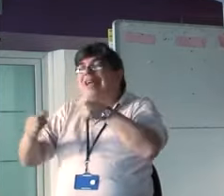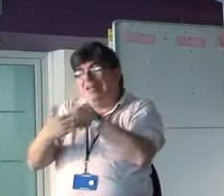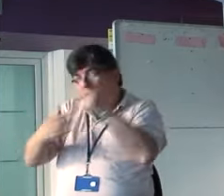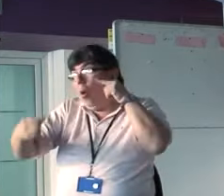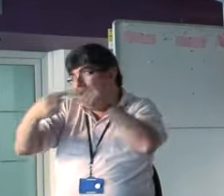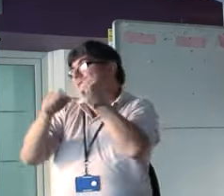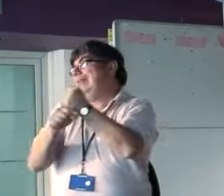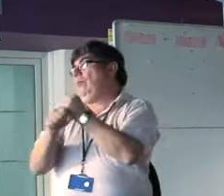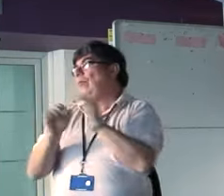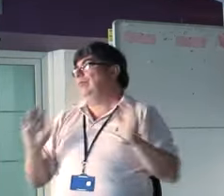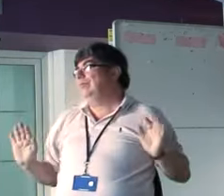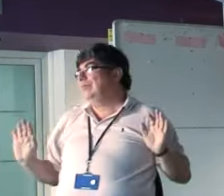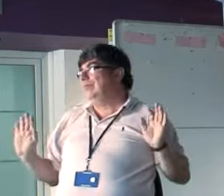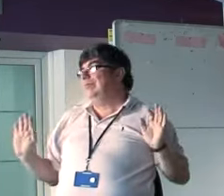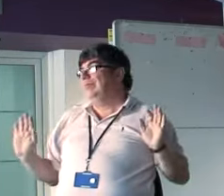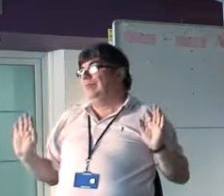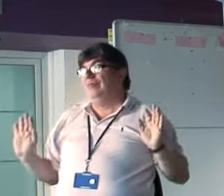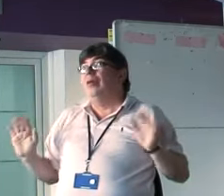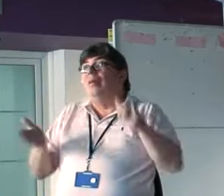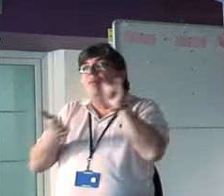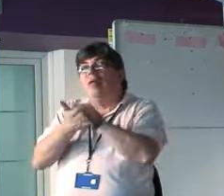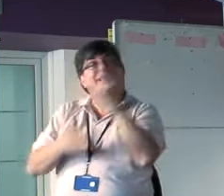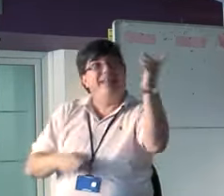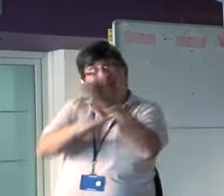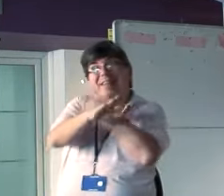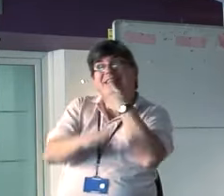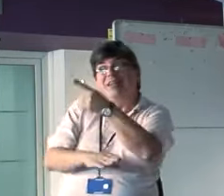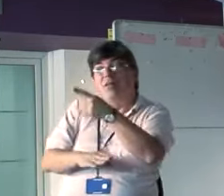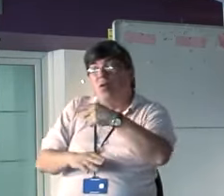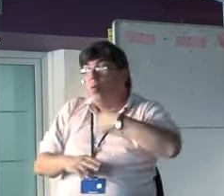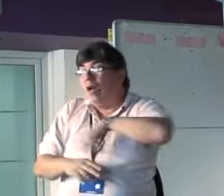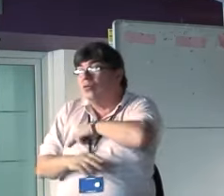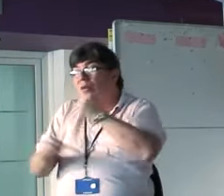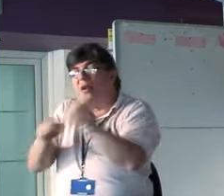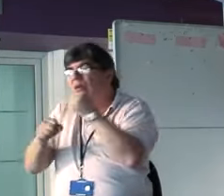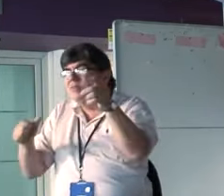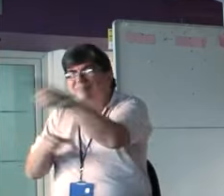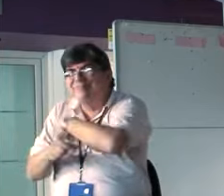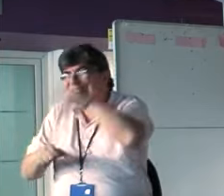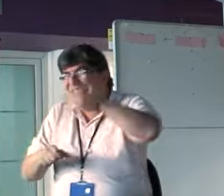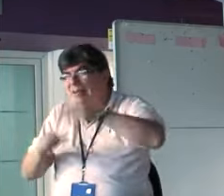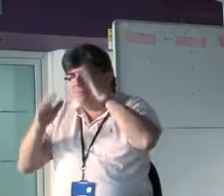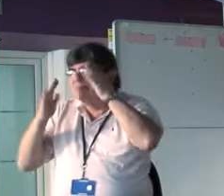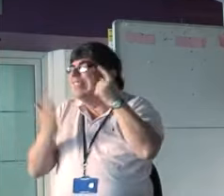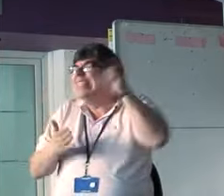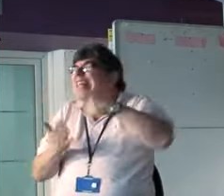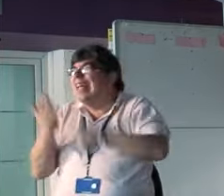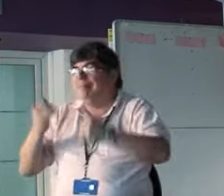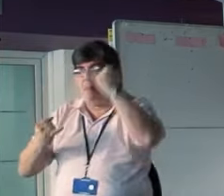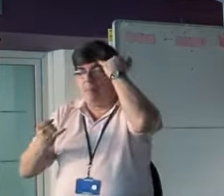trabajo. Por eso les decía que nuestro oficio requiere de creatividad y